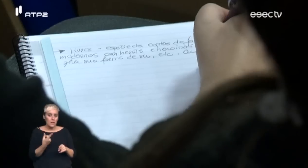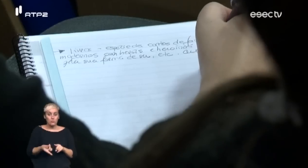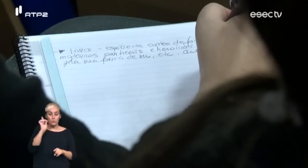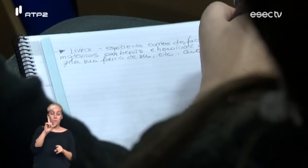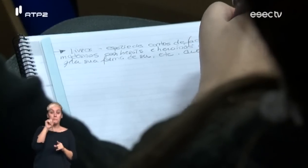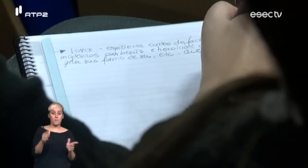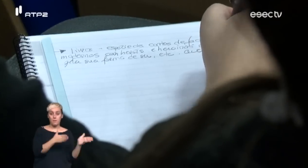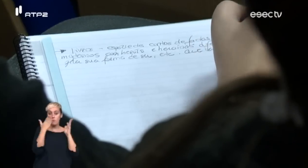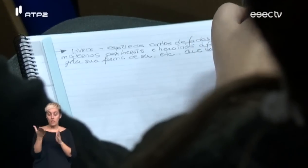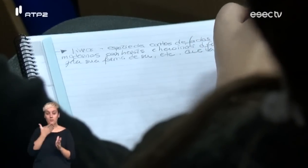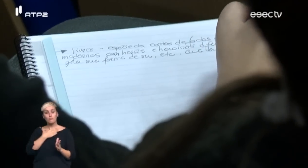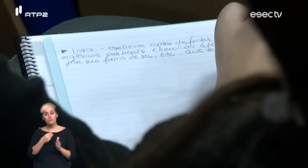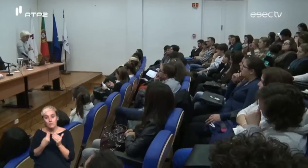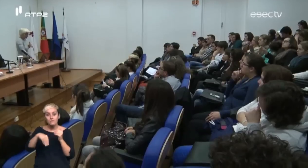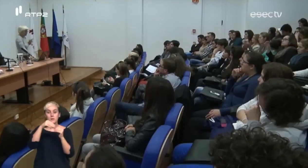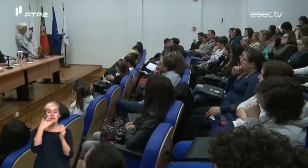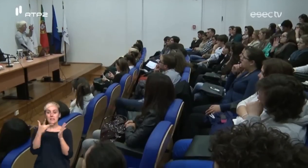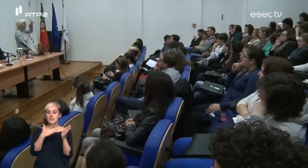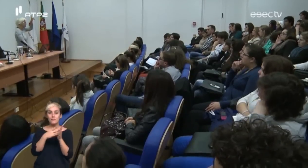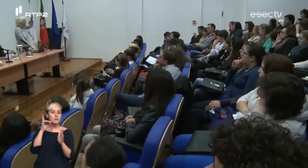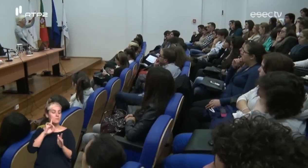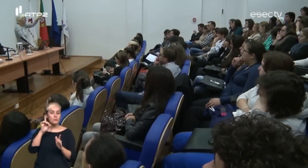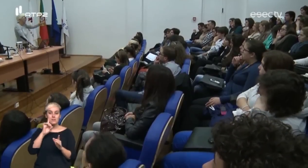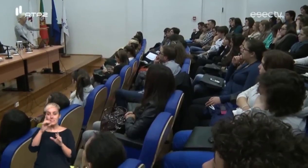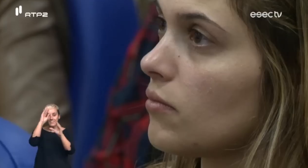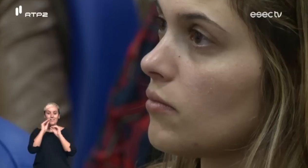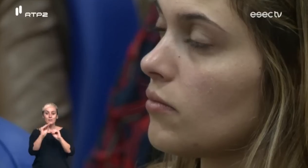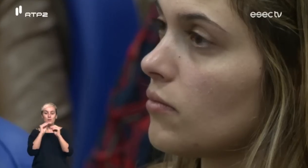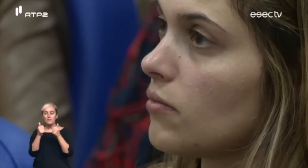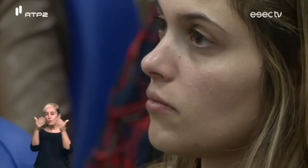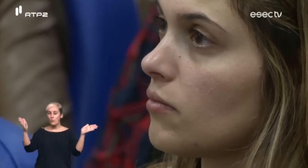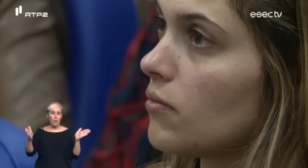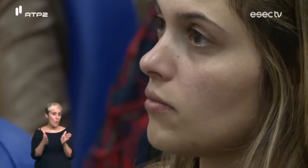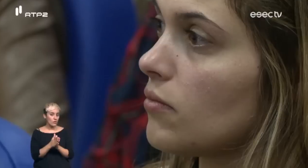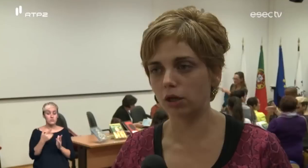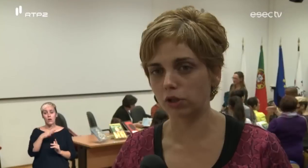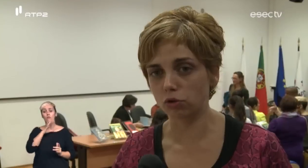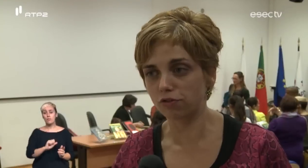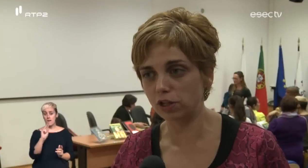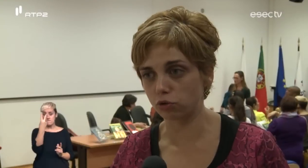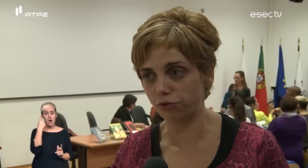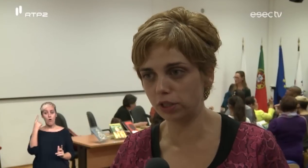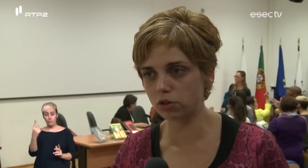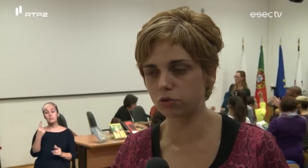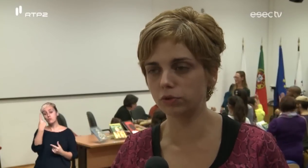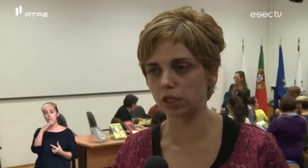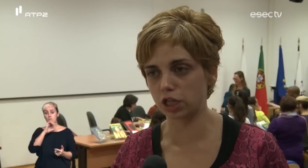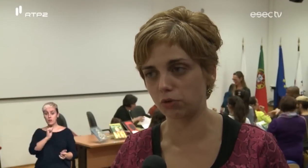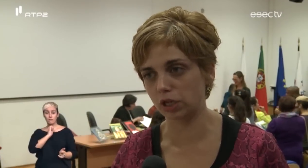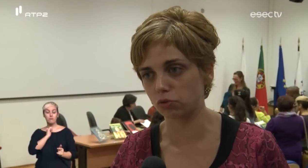Por outro lado, eu gostaria de acrescentar que estes livros são importantes para a educação de todos. Eu tenho dois filhos ouvintes. Um deles já conhece